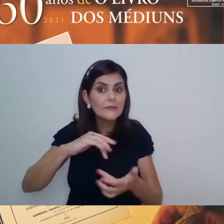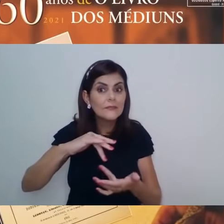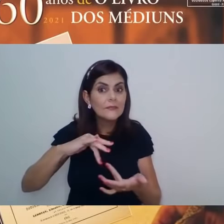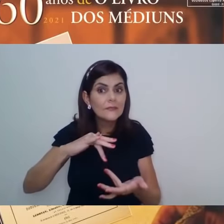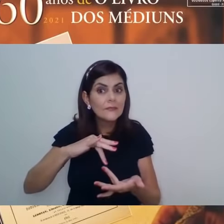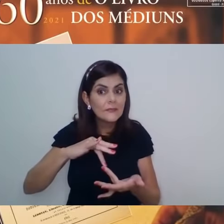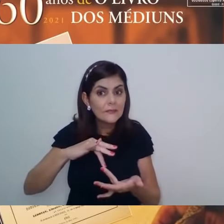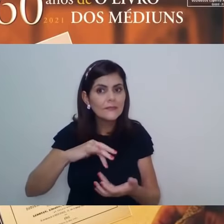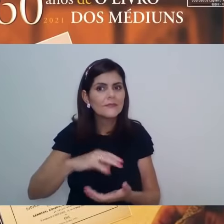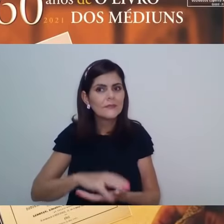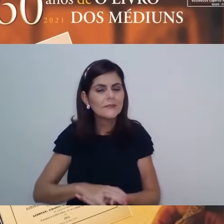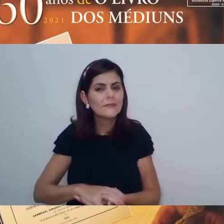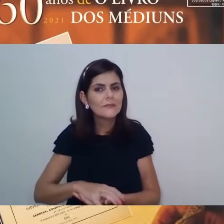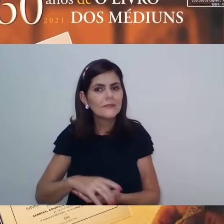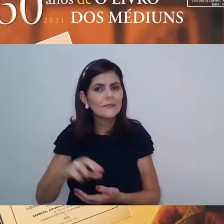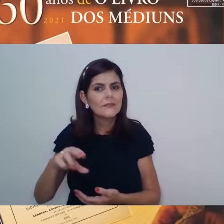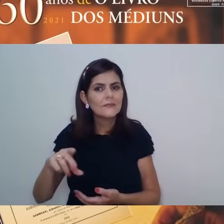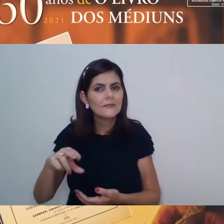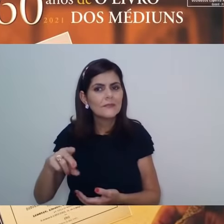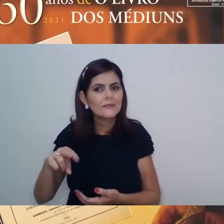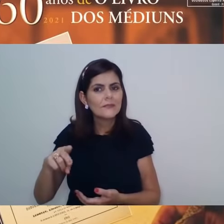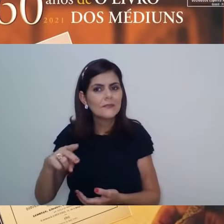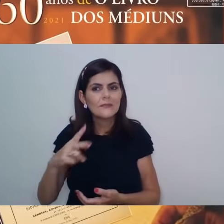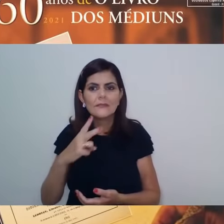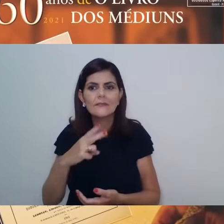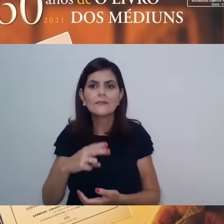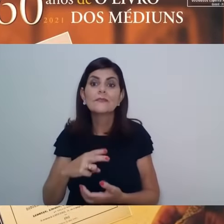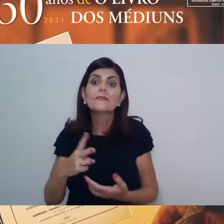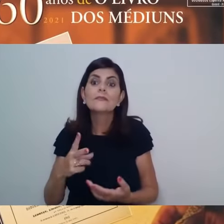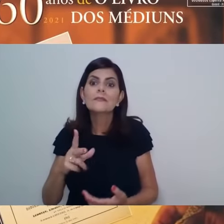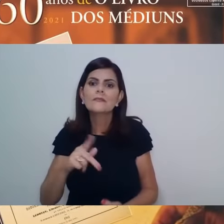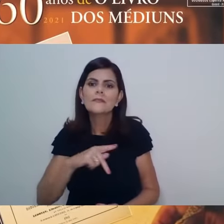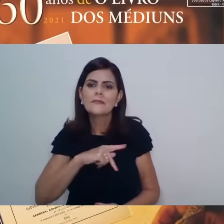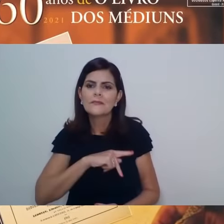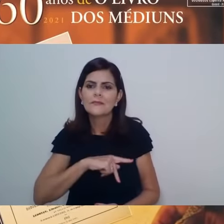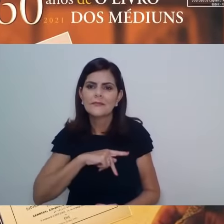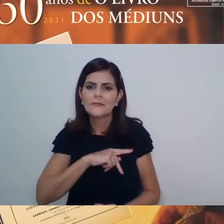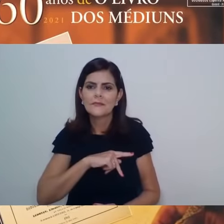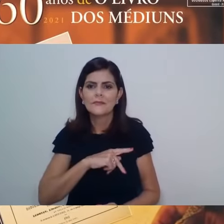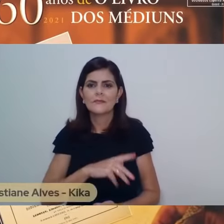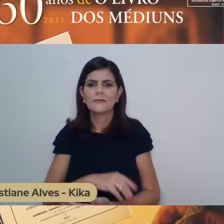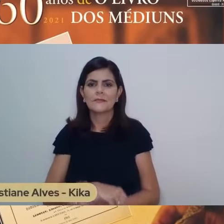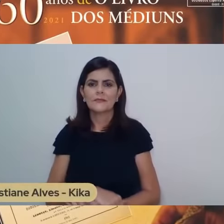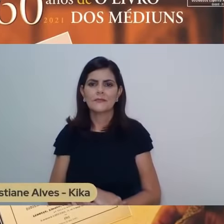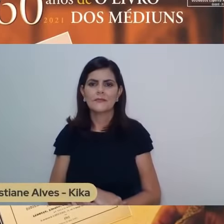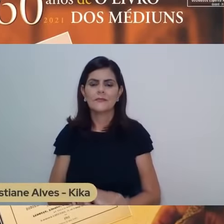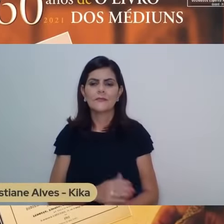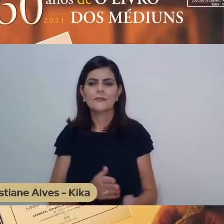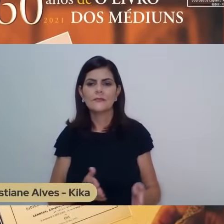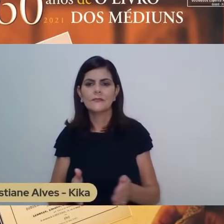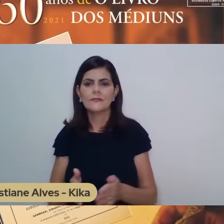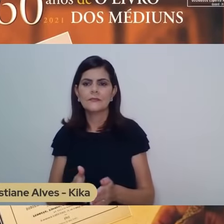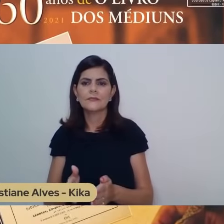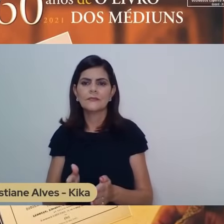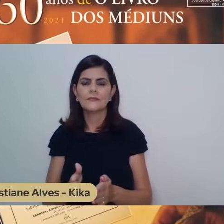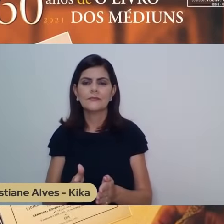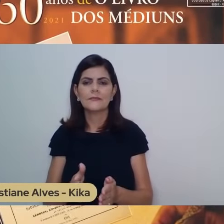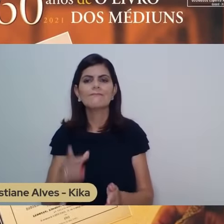caminhos tortuosos. Só que, no nosso caso, caminhos talvez até mais graves que o dele.